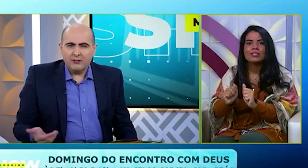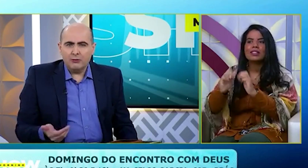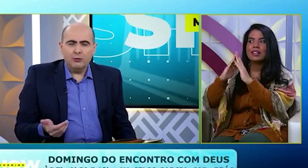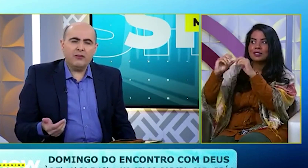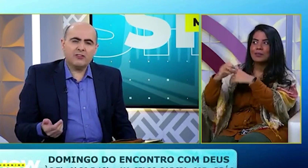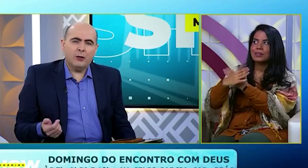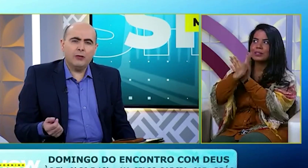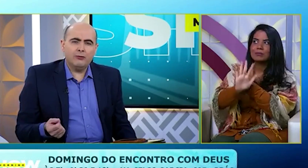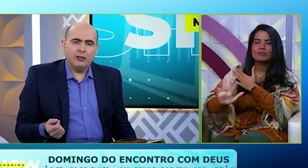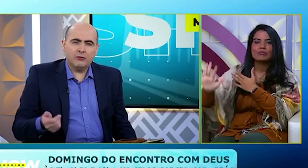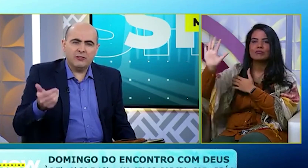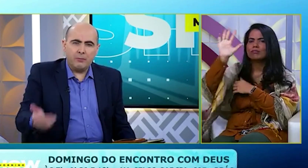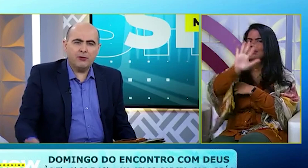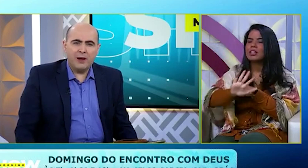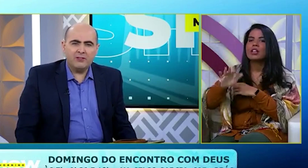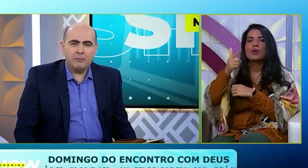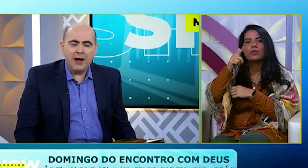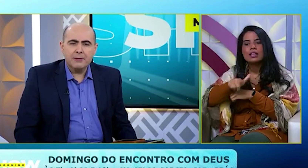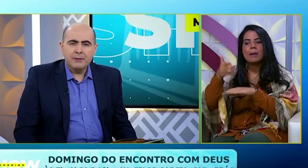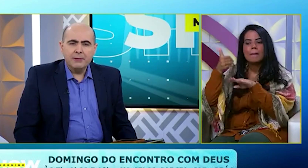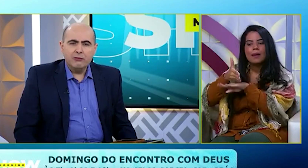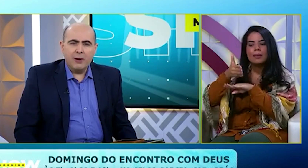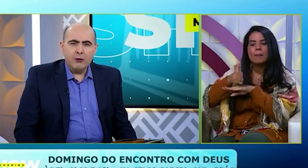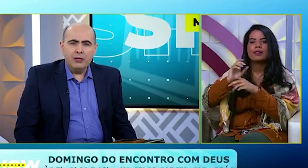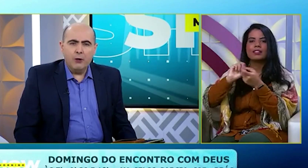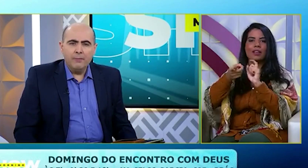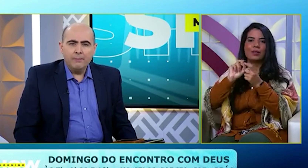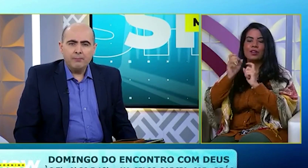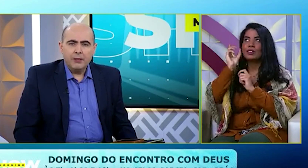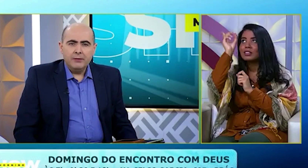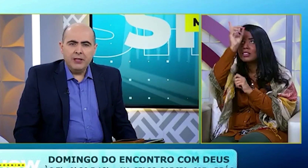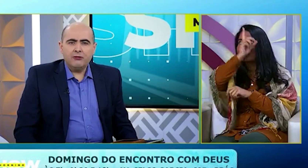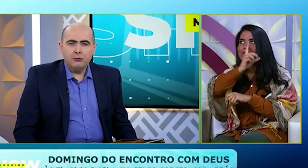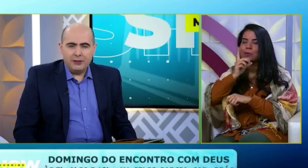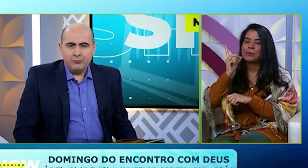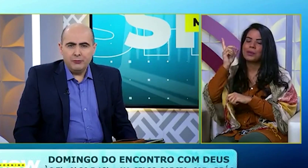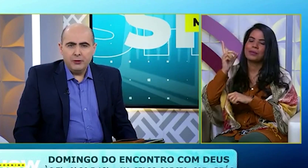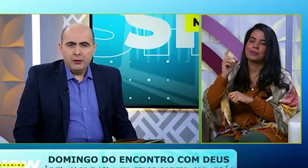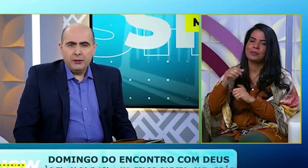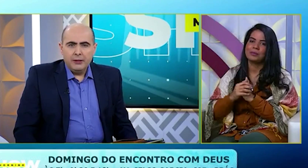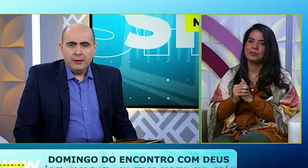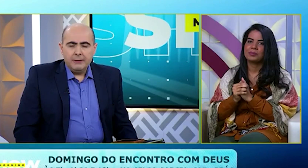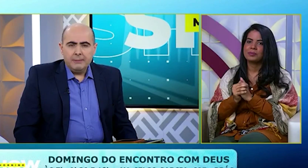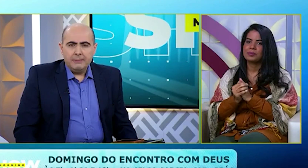igrejas Universal do Reino de Deus, Você pode participar De uma reunião Neste domingo.